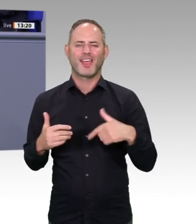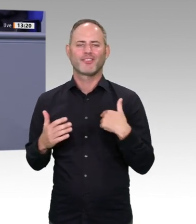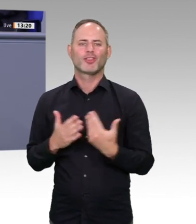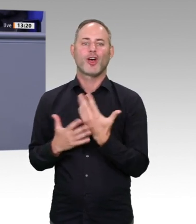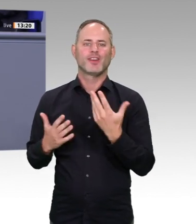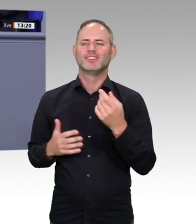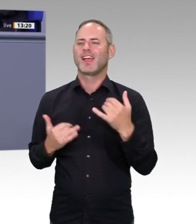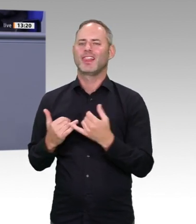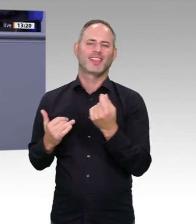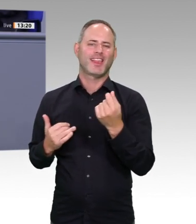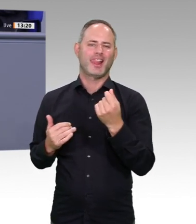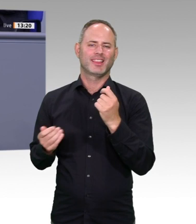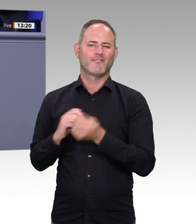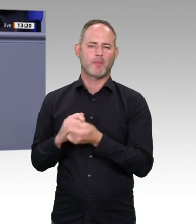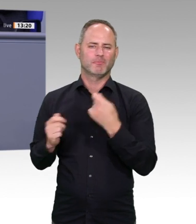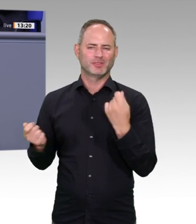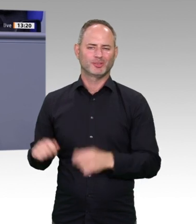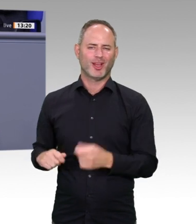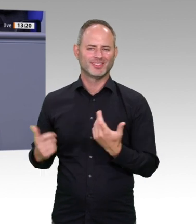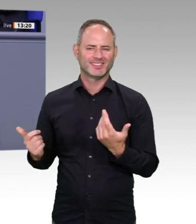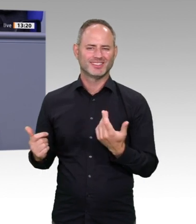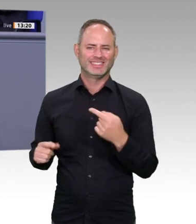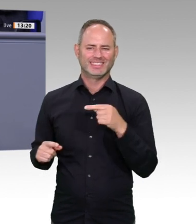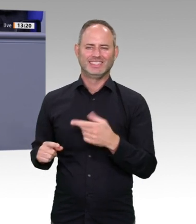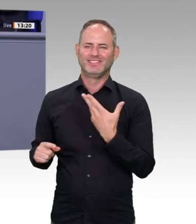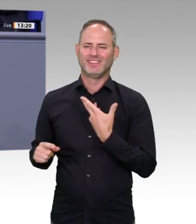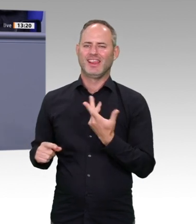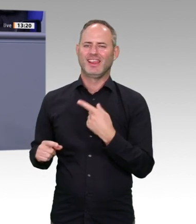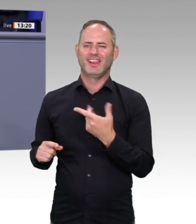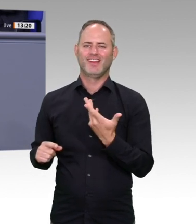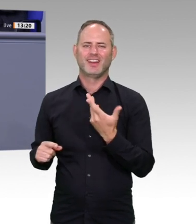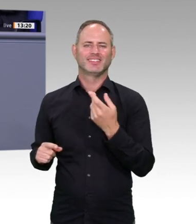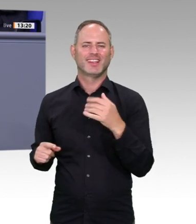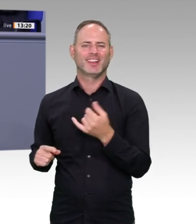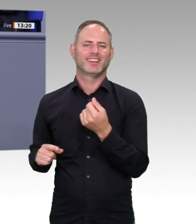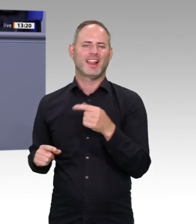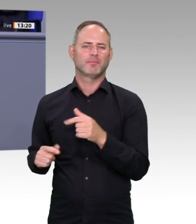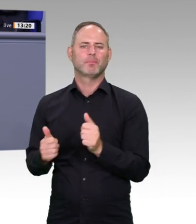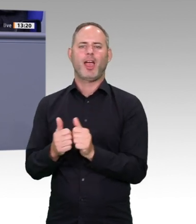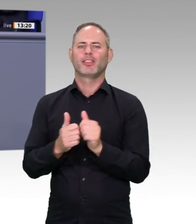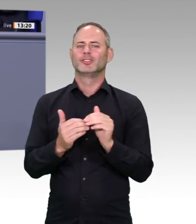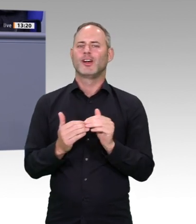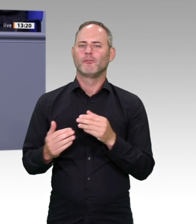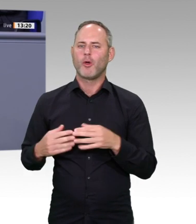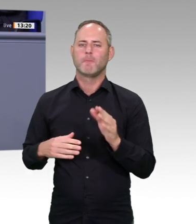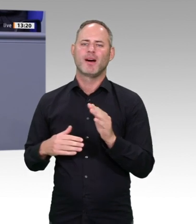Investitionen in Qualität, in Zugänglichkeit. Und wir haben jetzt mit dem Konjunkturpaket nochmal eine